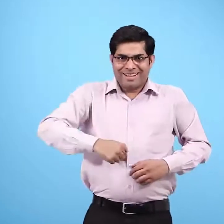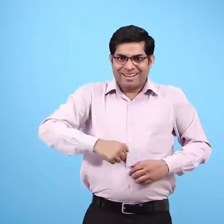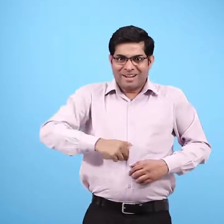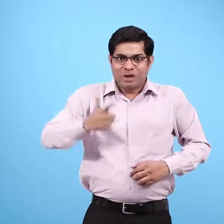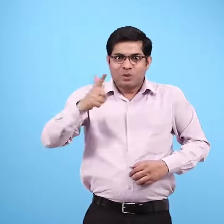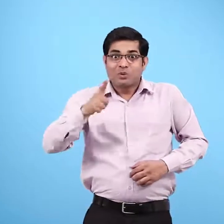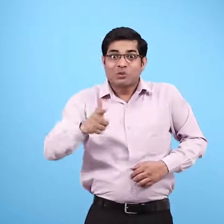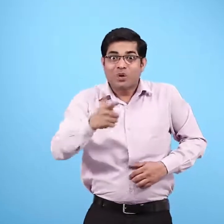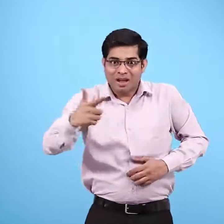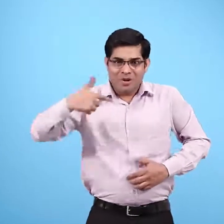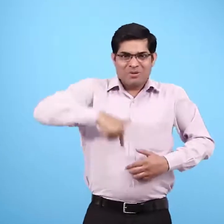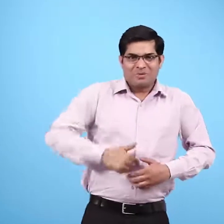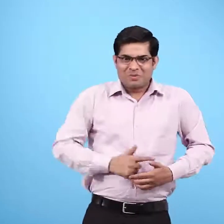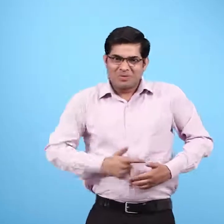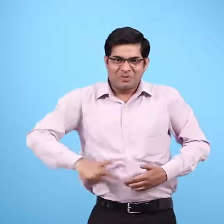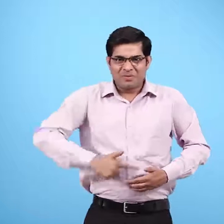मेरे पेट में चूहे कूद रहे हैं